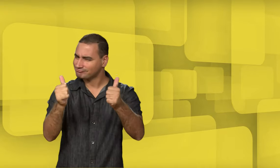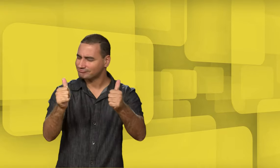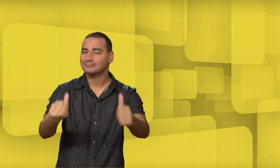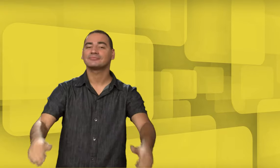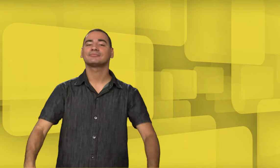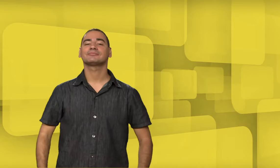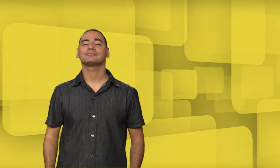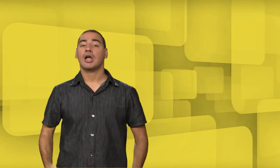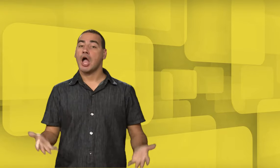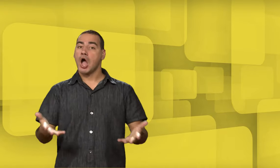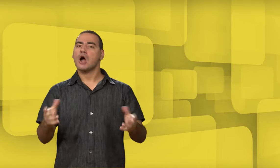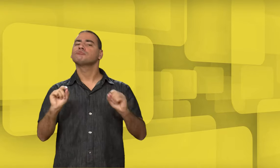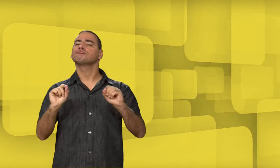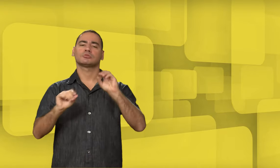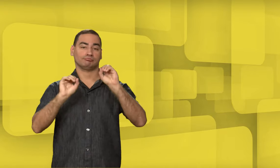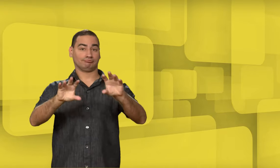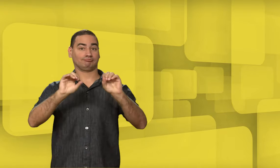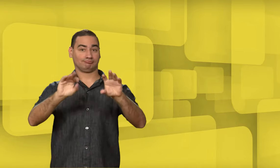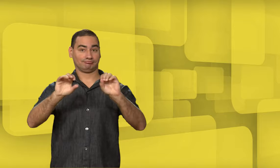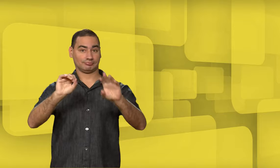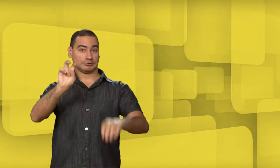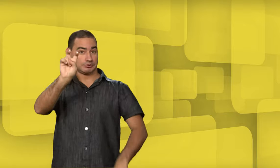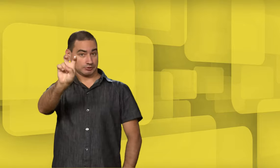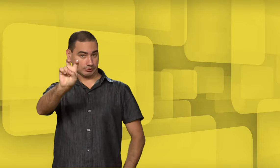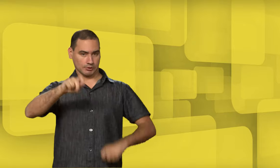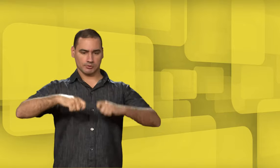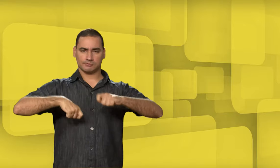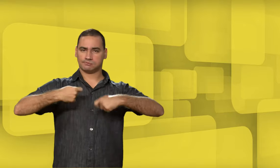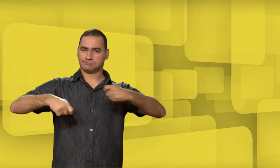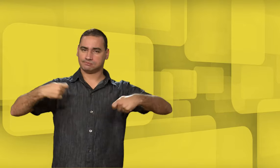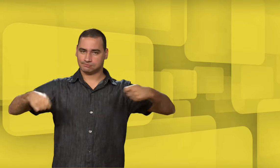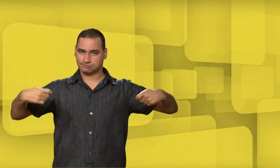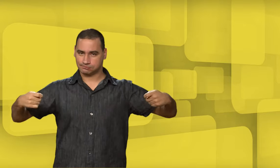Agora eu vou ensinar 5 sinais sobre esse episódio.